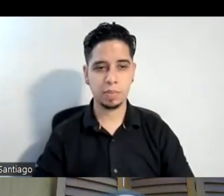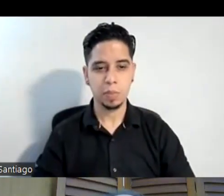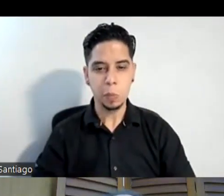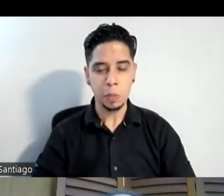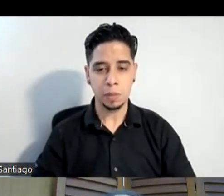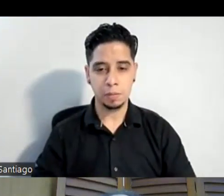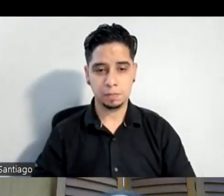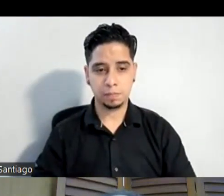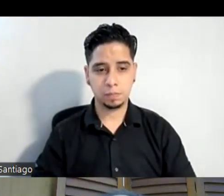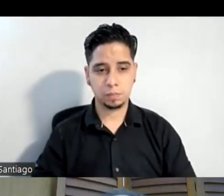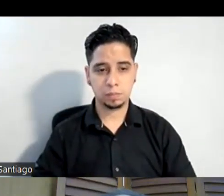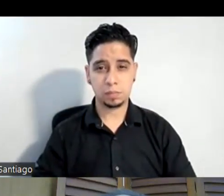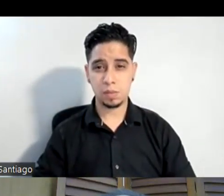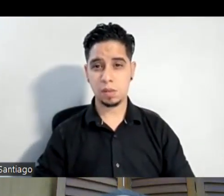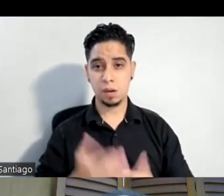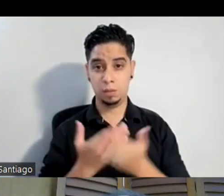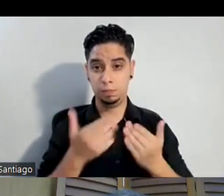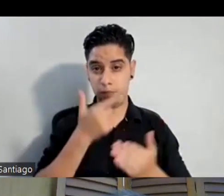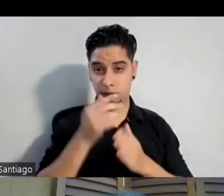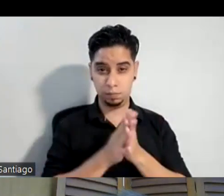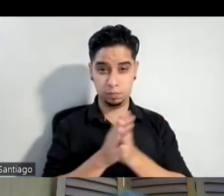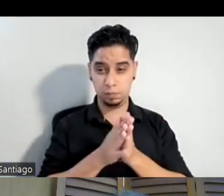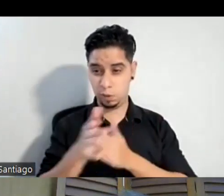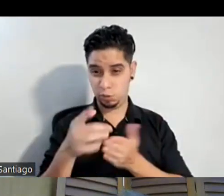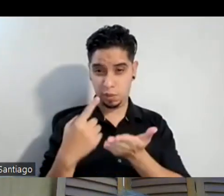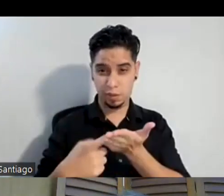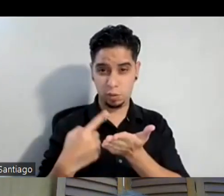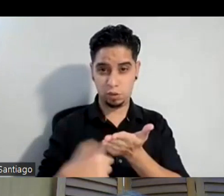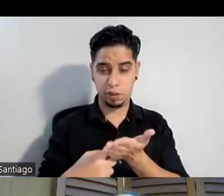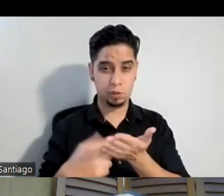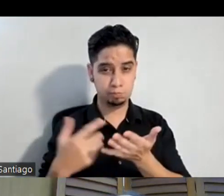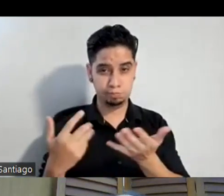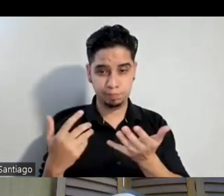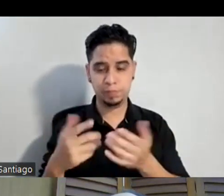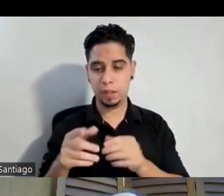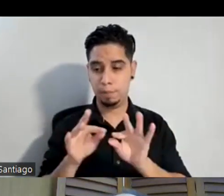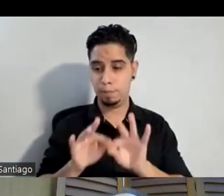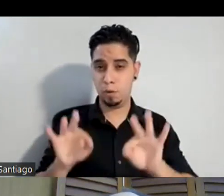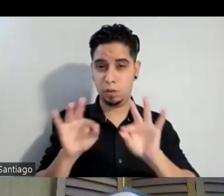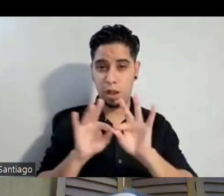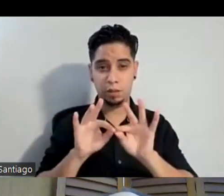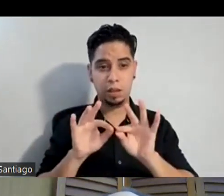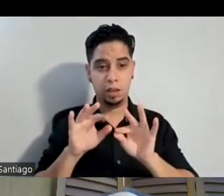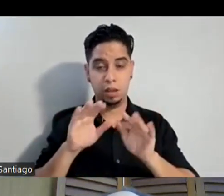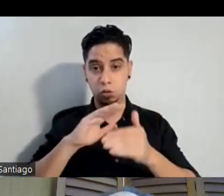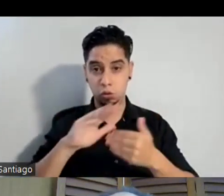algo interesante que está diciendo Yadili es que la importancia de toda la gente que está en escena